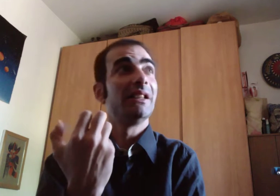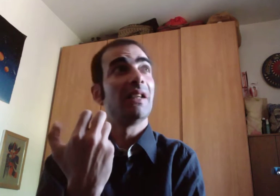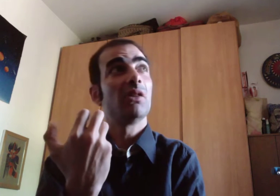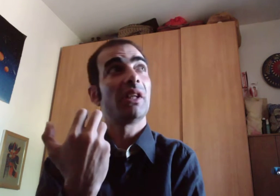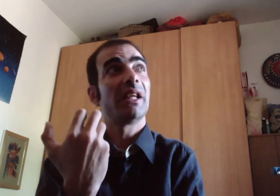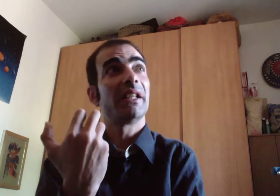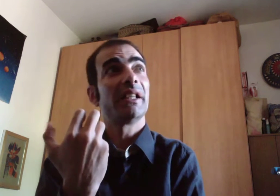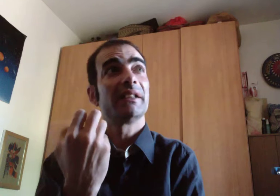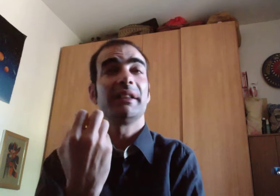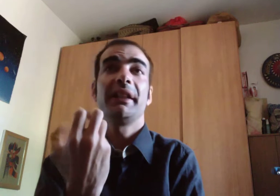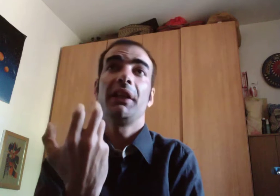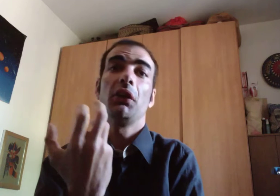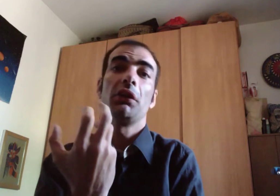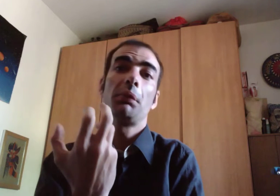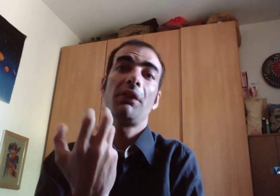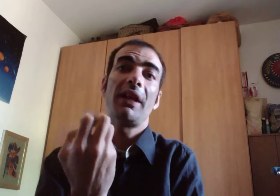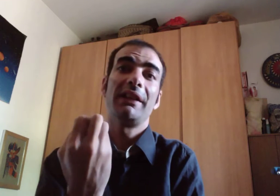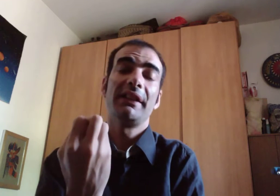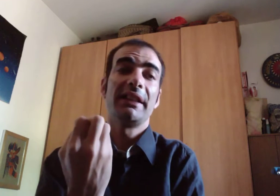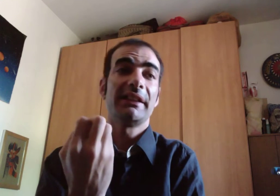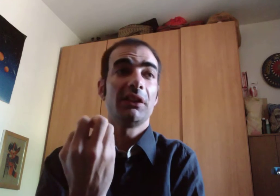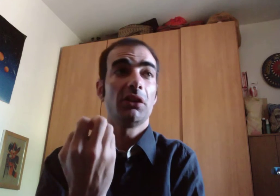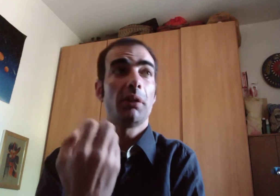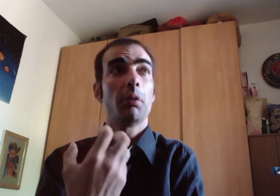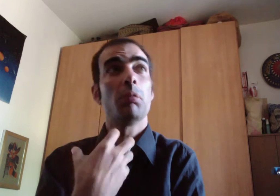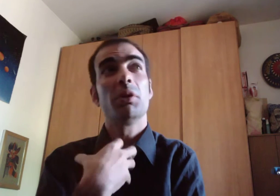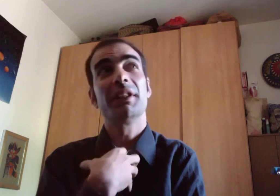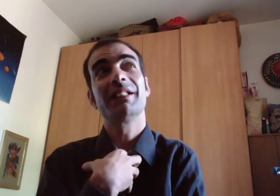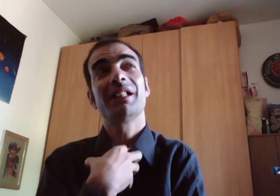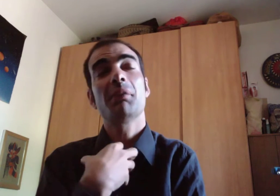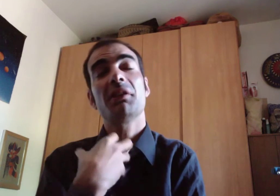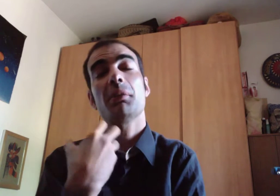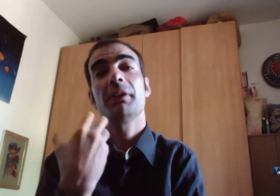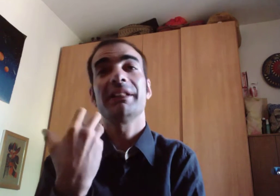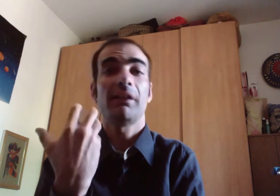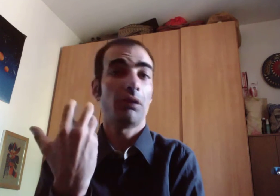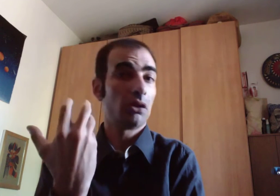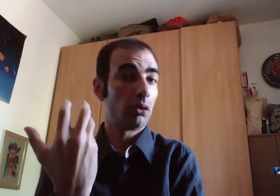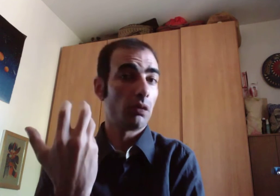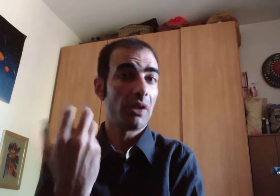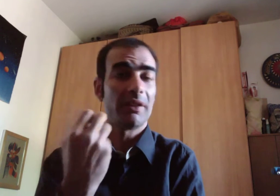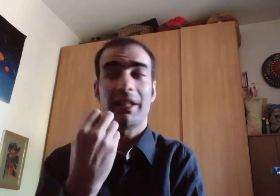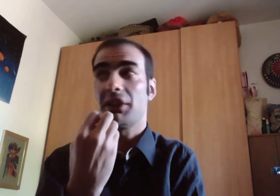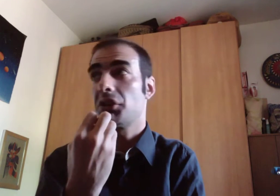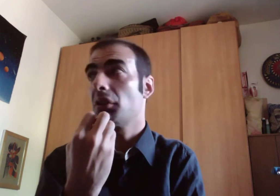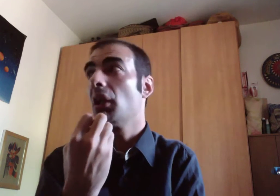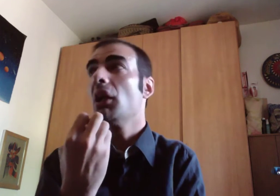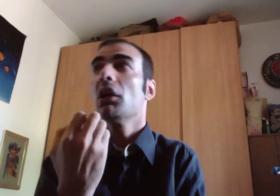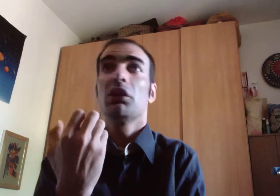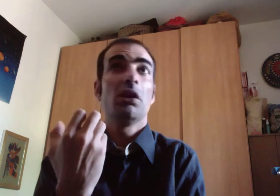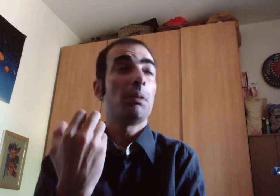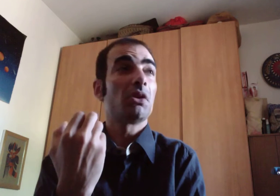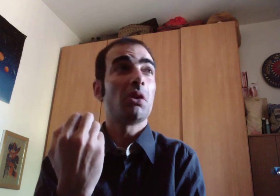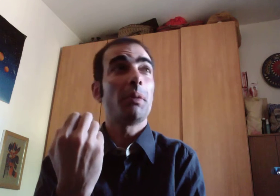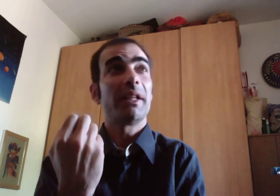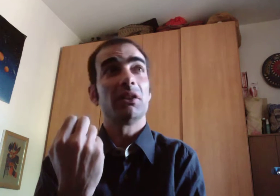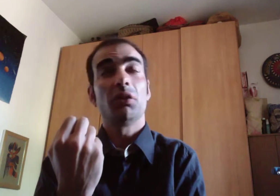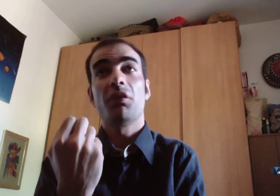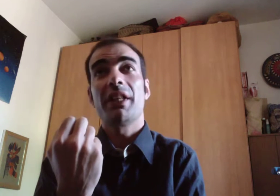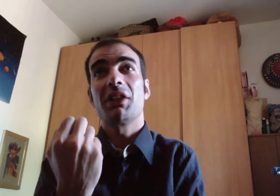lavorare anziché con i privati nel settore pubblico inizialmente pensavo fosse un vantaggio dopo scoperto invece